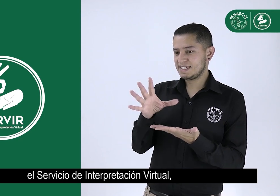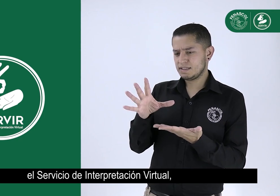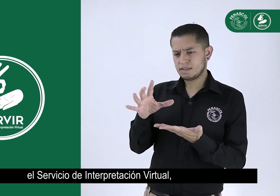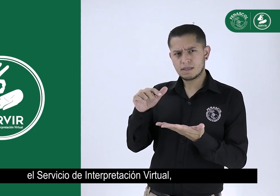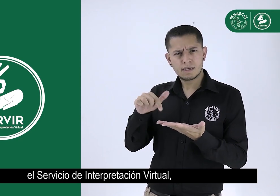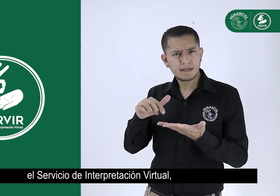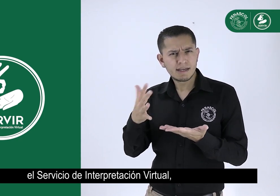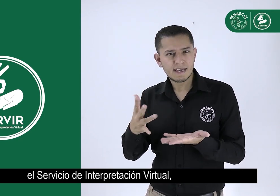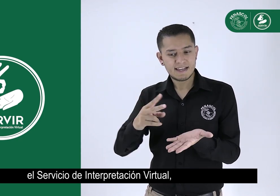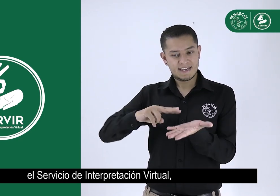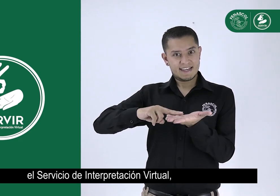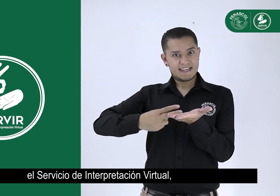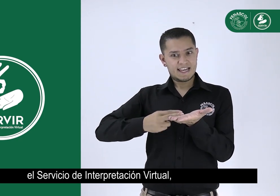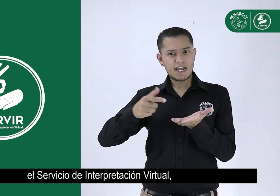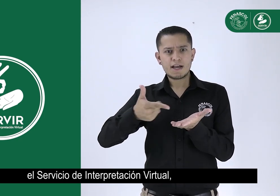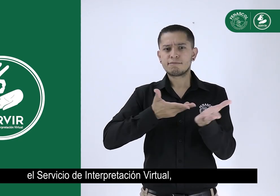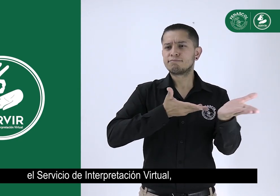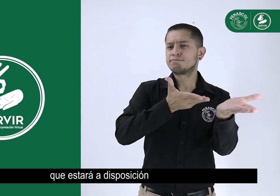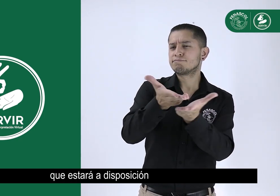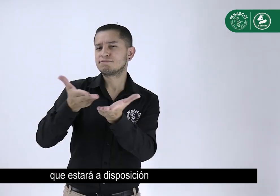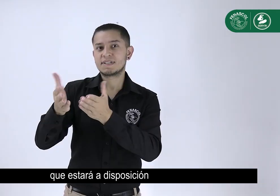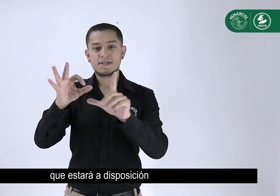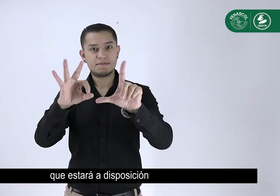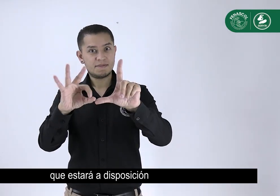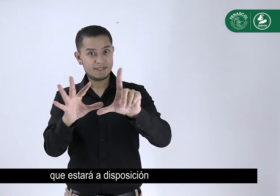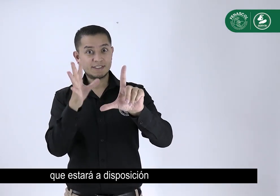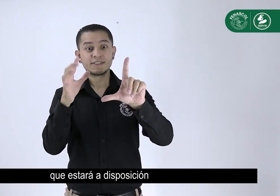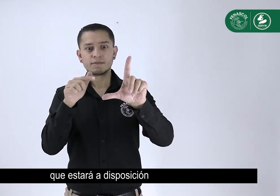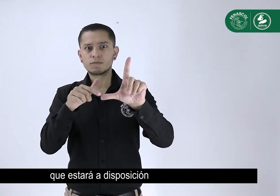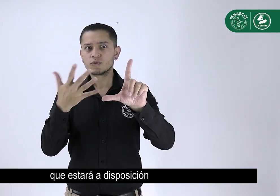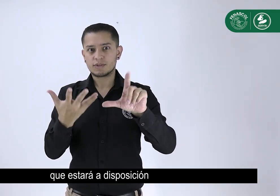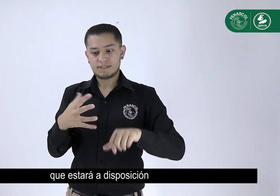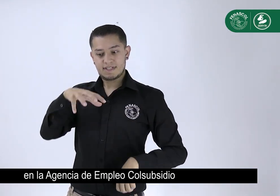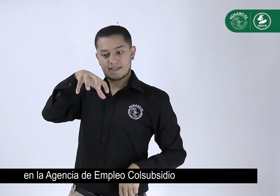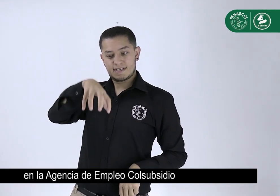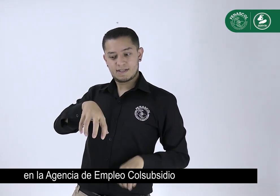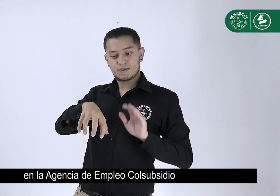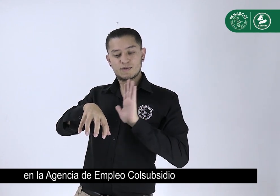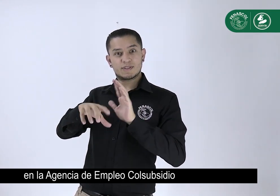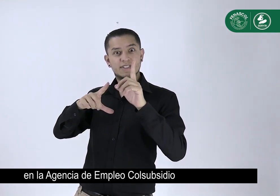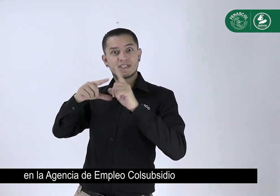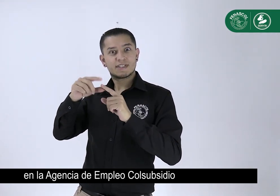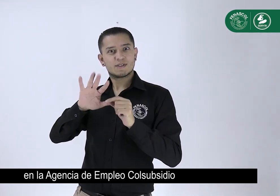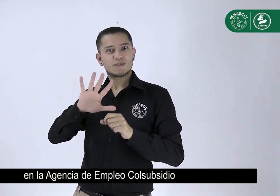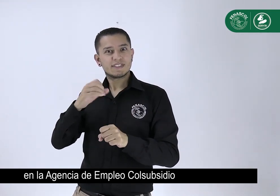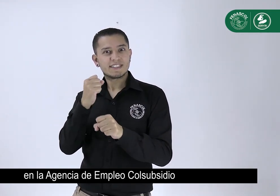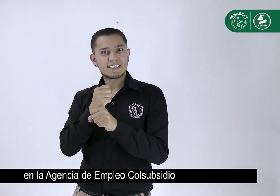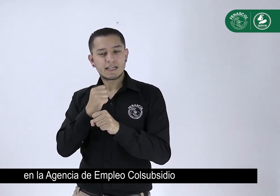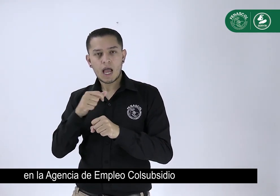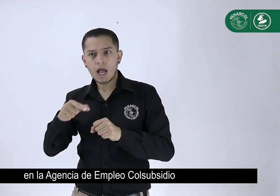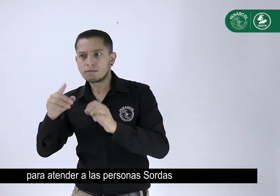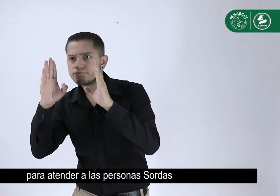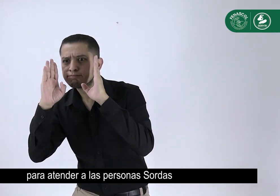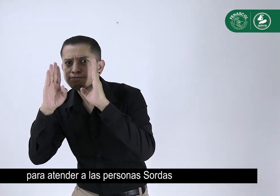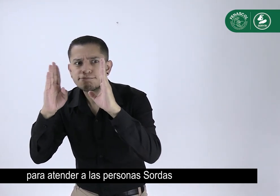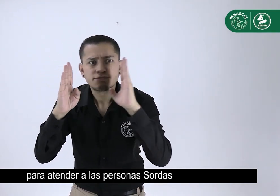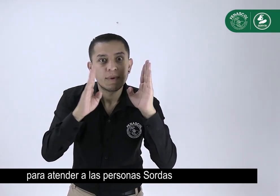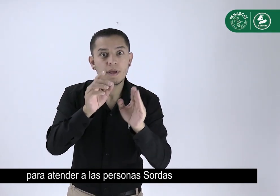servicio de interpretación virtual, ¿qué estará a disposición en la agencia de empleo con subsidio para atender a las